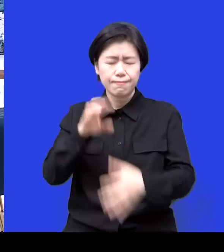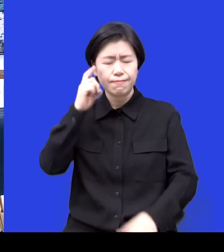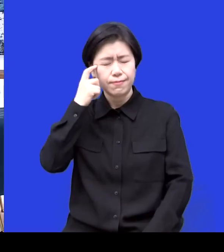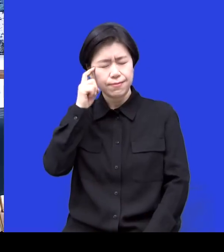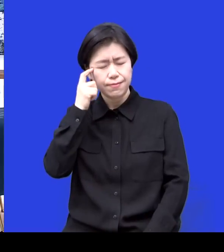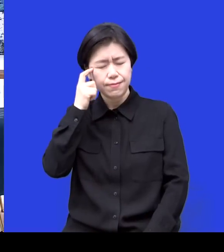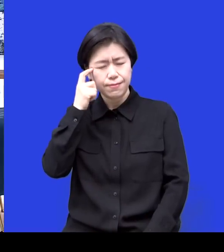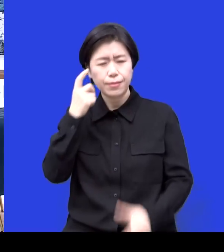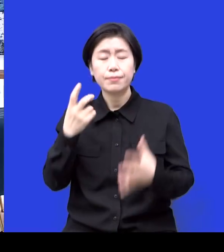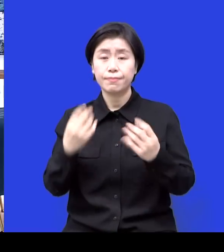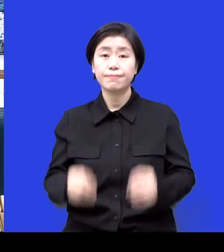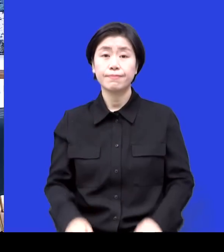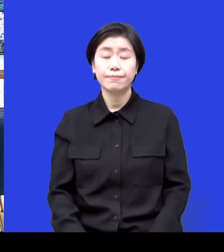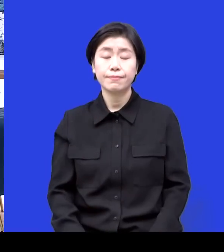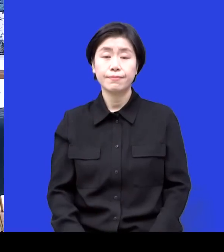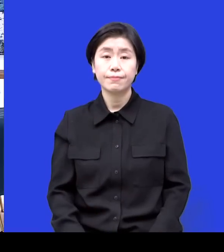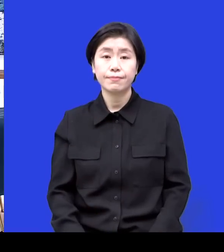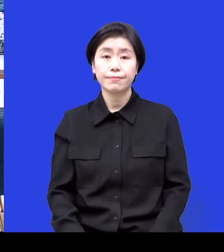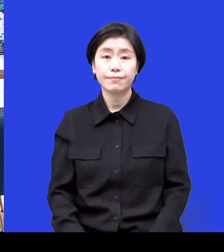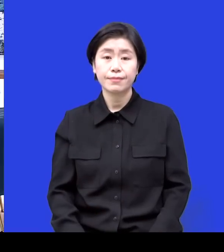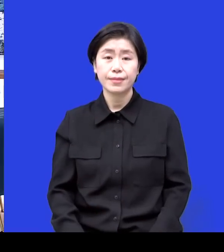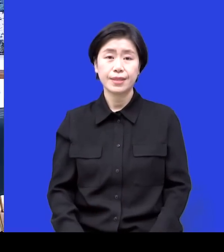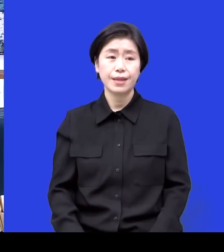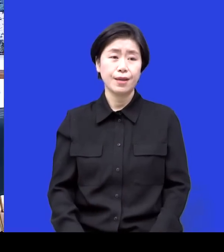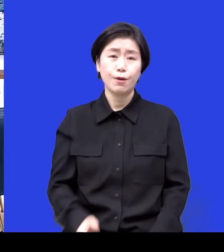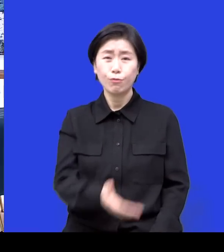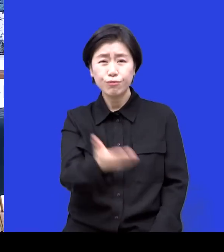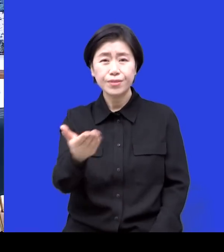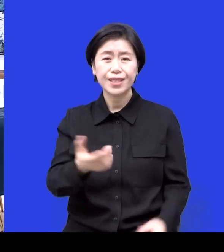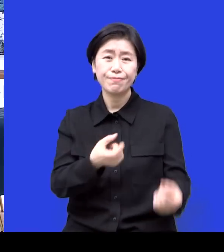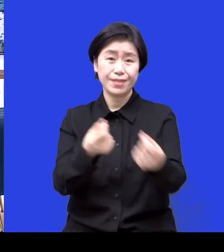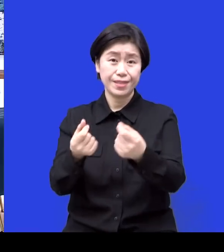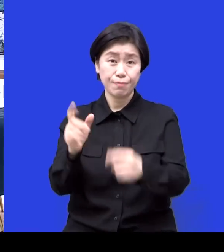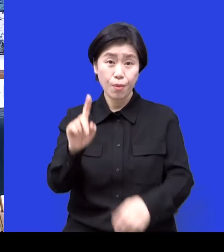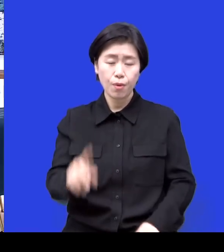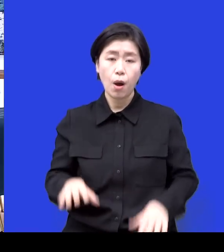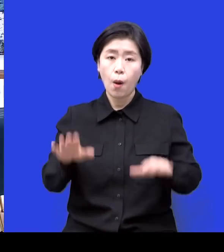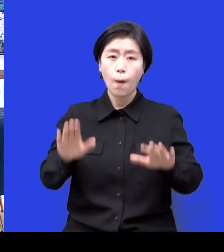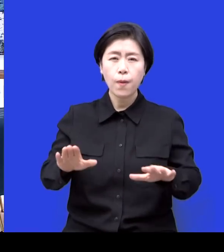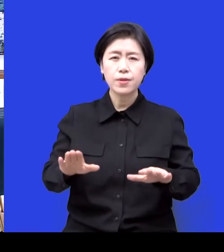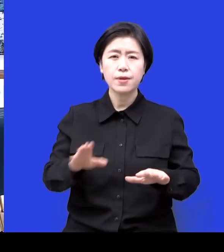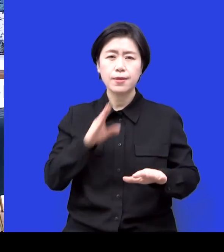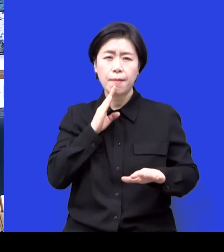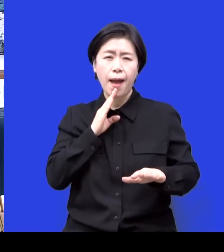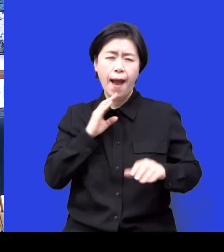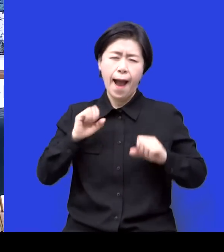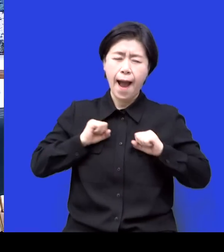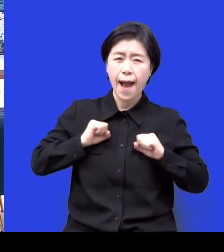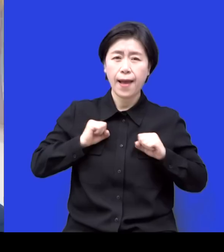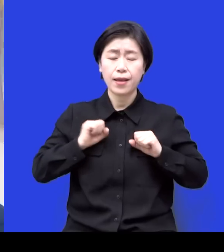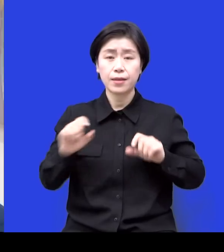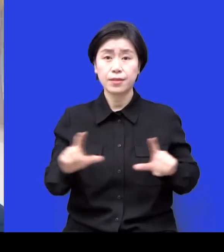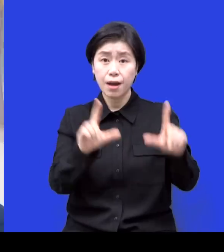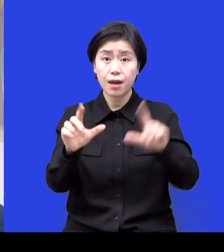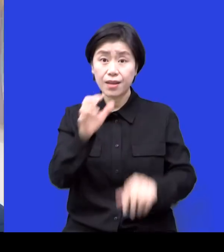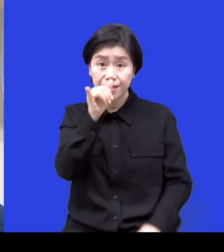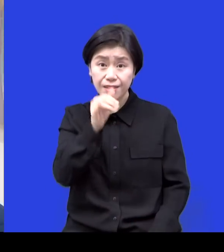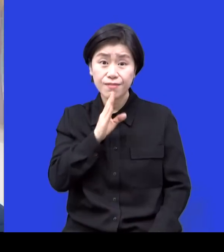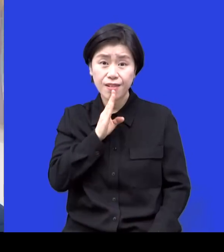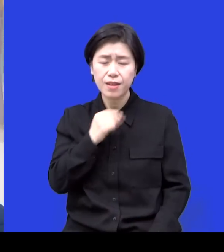개인적으로는 뭐 사람들 다 그렇잖아요 오늘 사는데 진짜 뭐 영원히 살 것처럼 마둥마둥하면 살게 되고 맞아요 저 또한 그랬었고